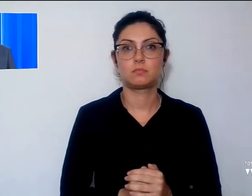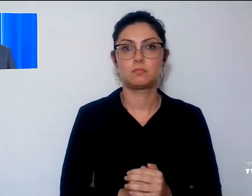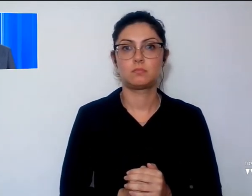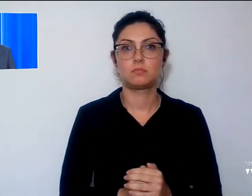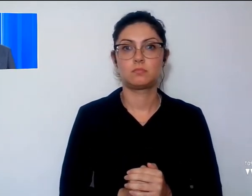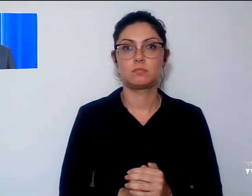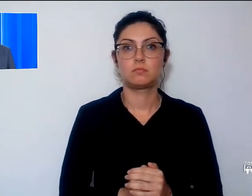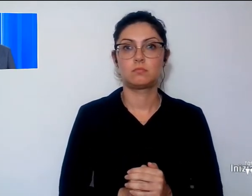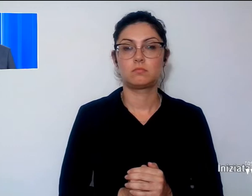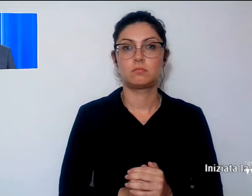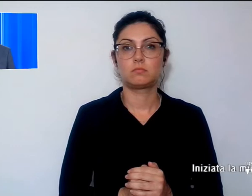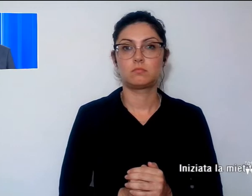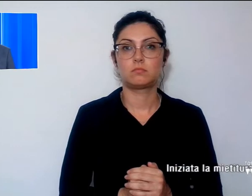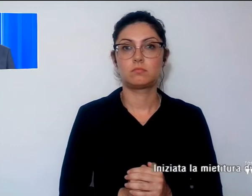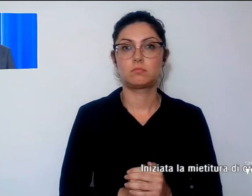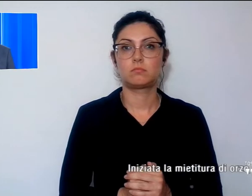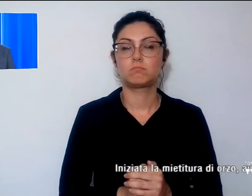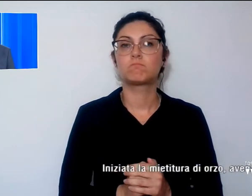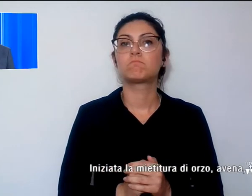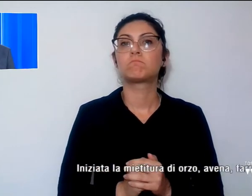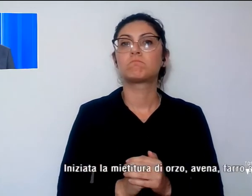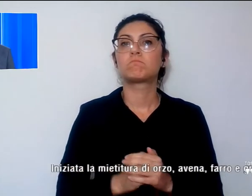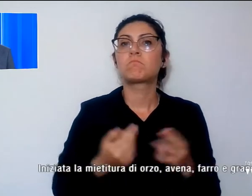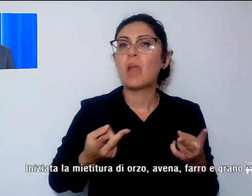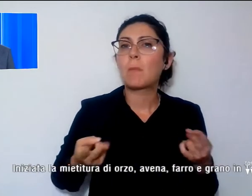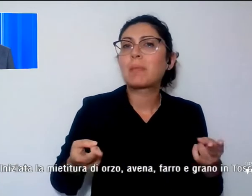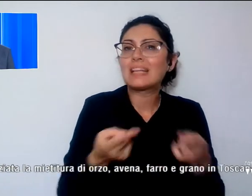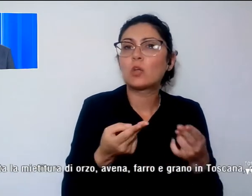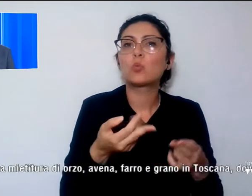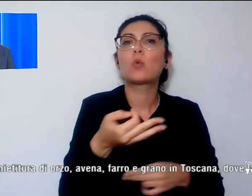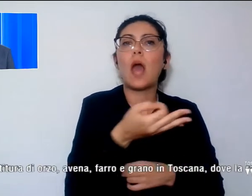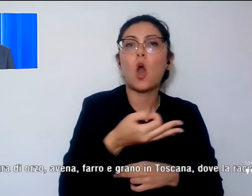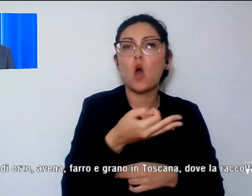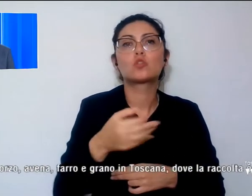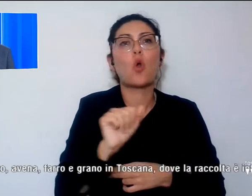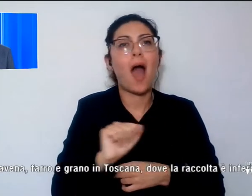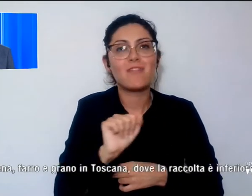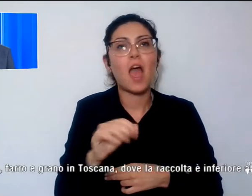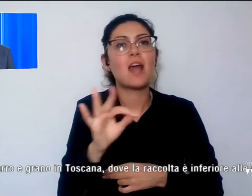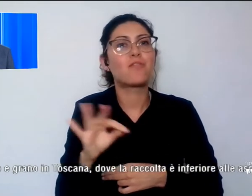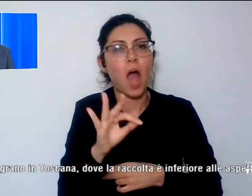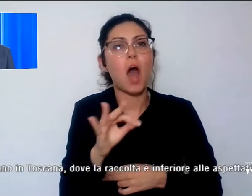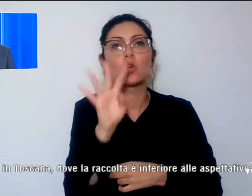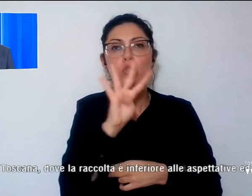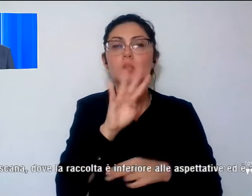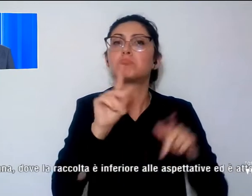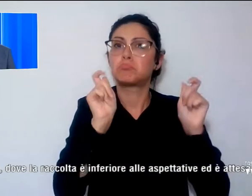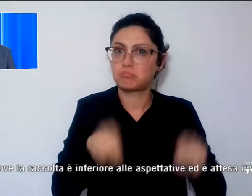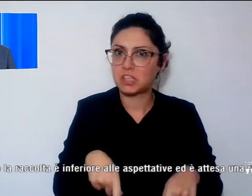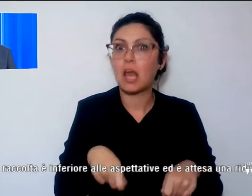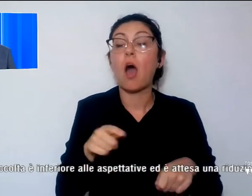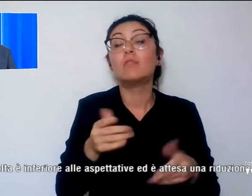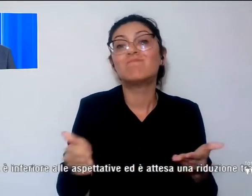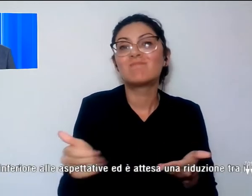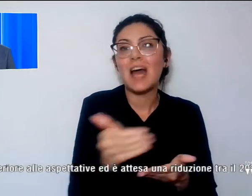Iniziata la mietitura di orzo, avena, farro e grano in Toscana, dove la raccolta è inferiore alle